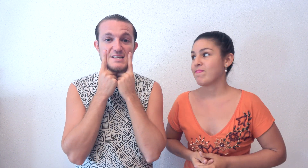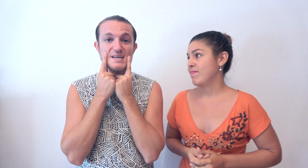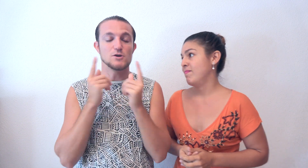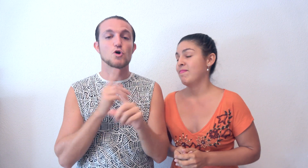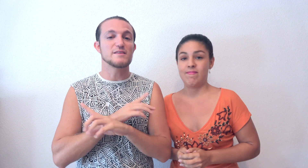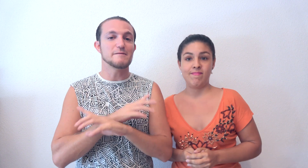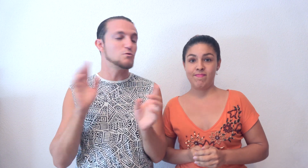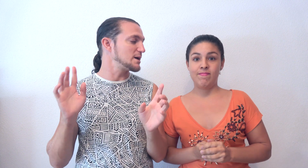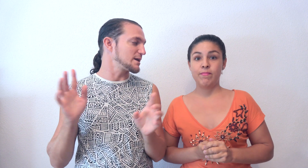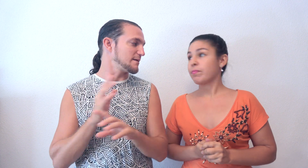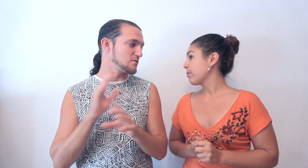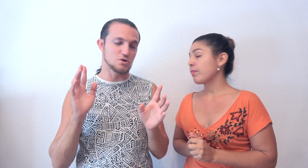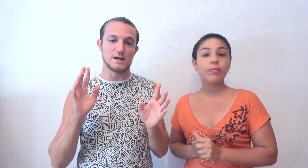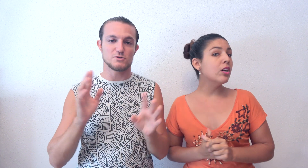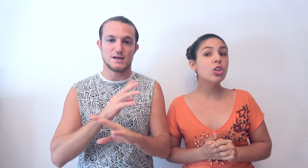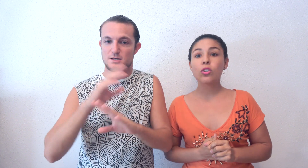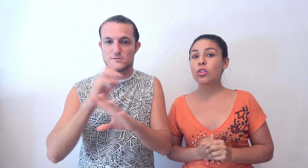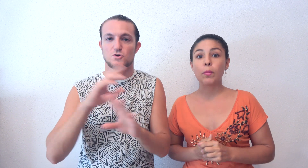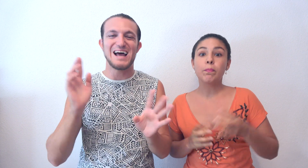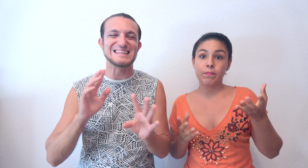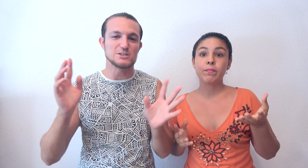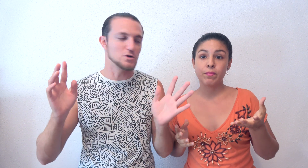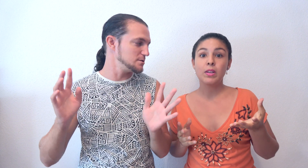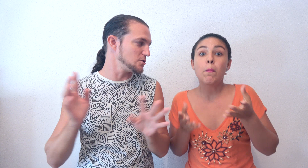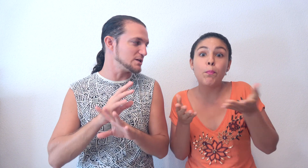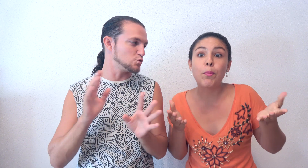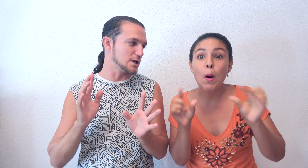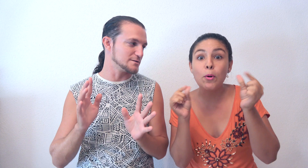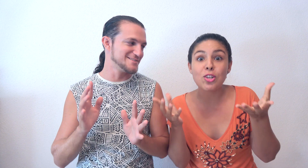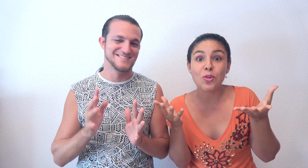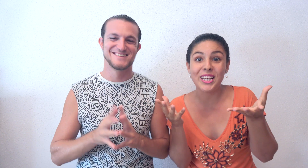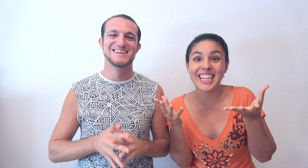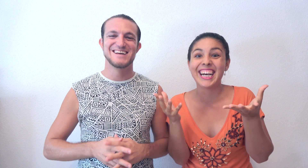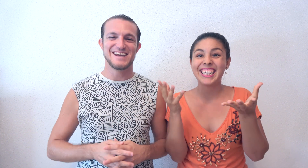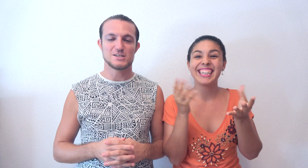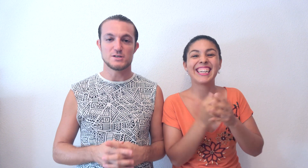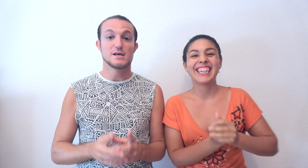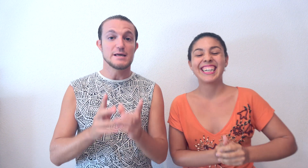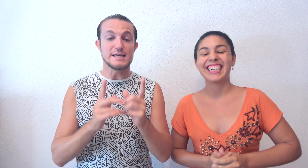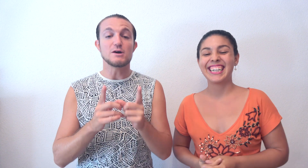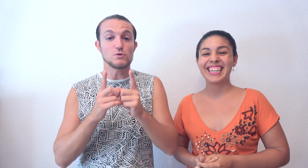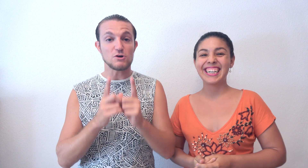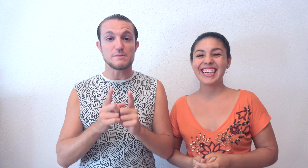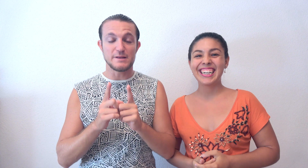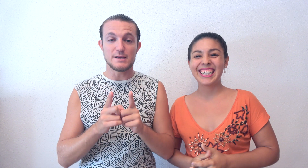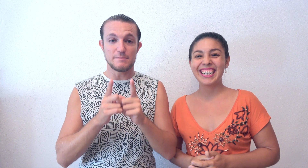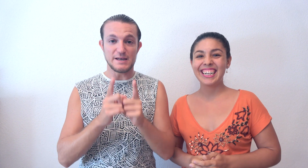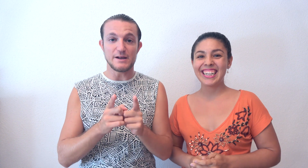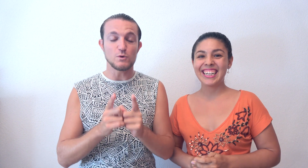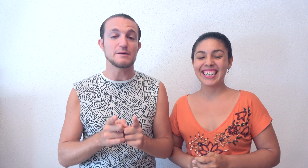que no reciben nunca radiación solar. No, no, no. O son anti-sol. No les gusta. Por eso brillan. Eso es. Y una cosa a tener en cuenta,